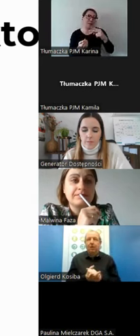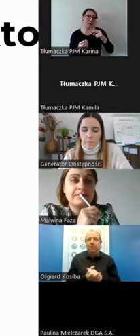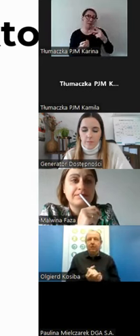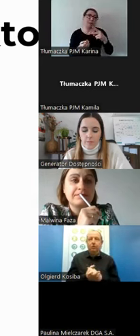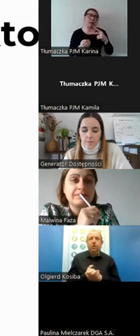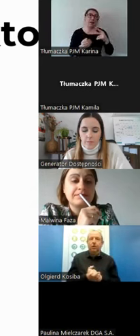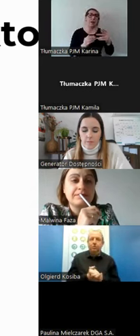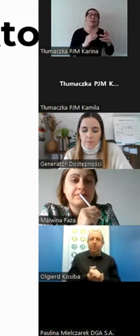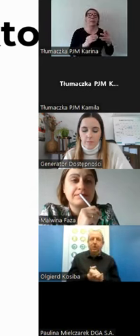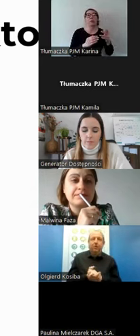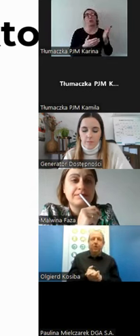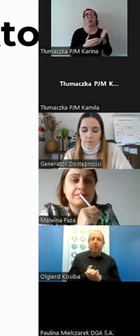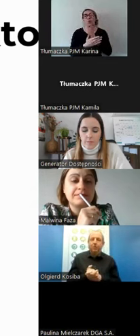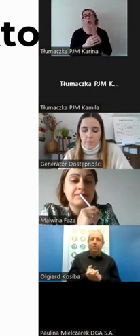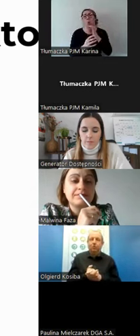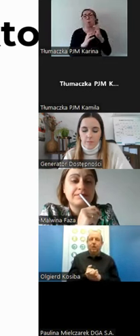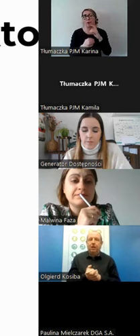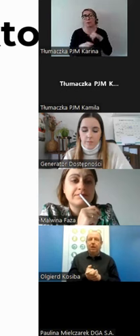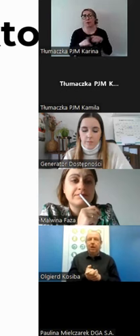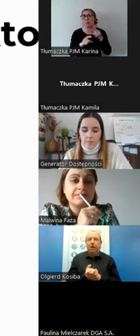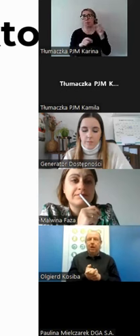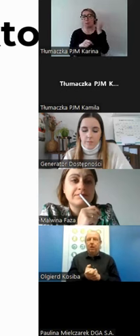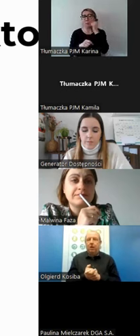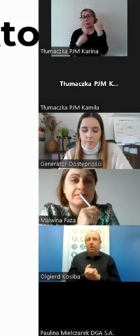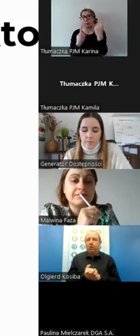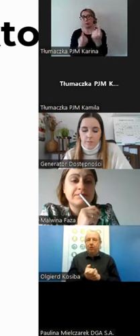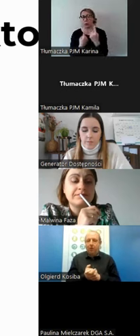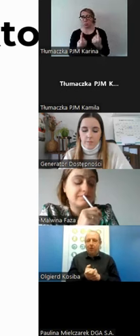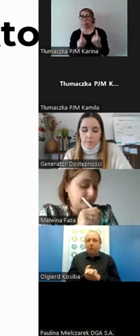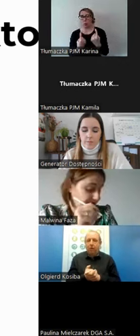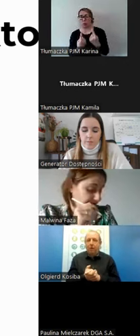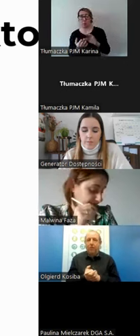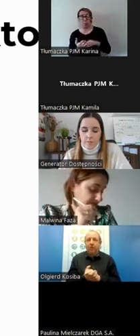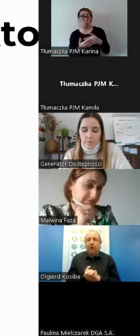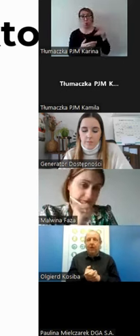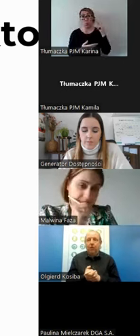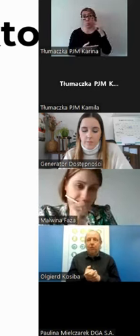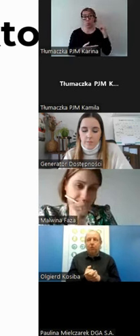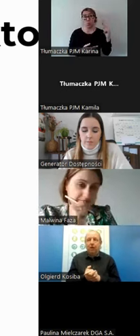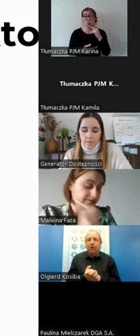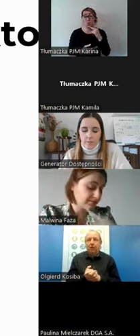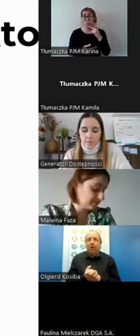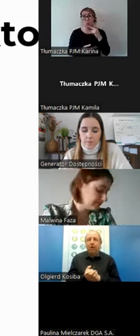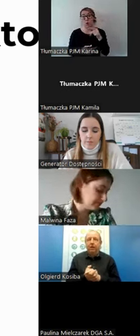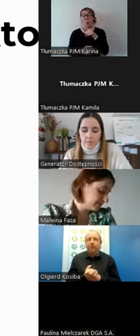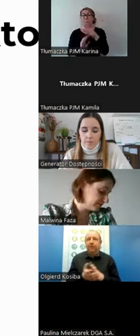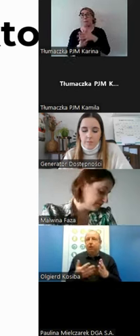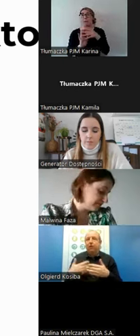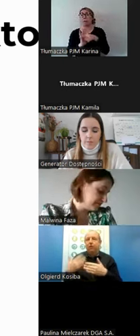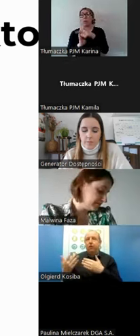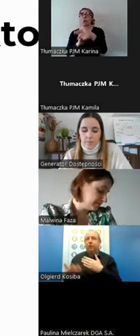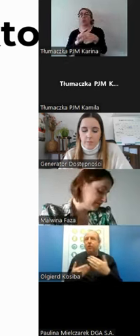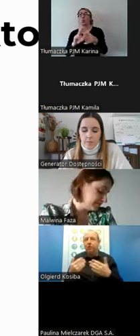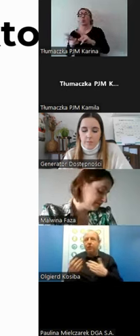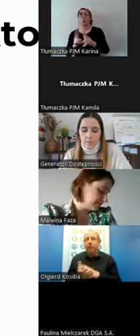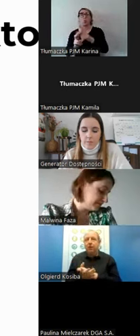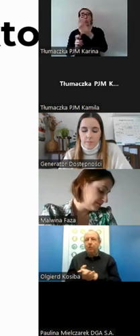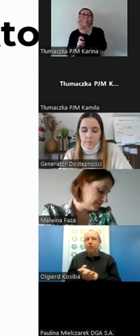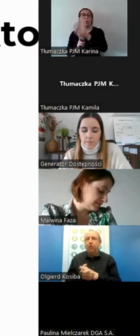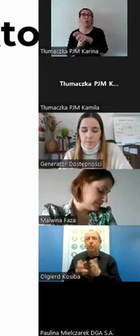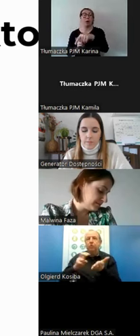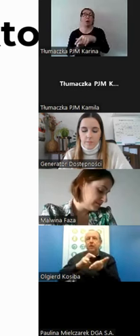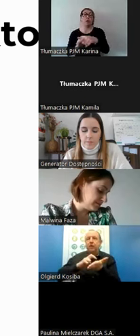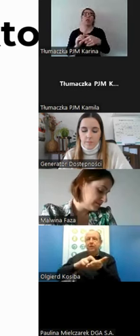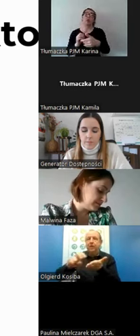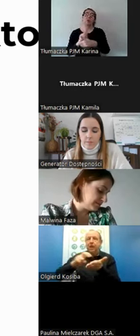komunikacyjne. Tutaj też pamiętam taką sytuację, jak osoba głucha zamigała do tłumacza w kontekście wykonywanych